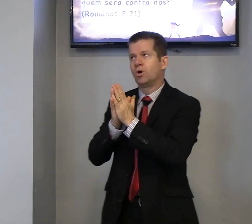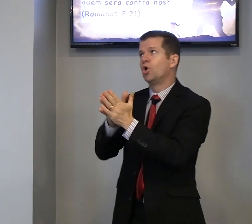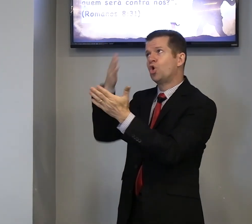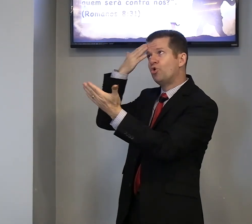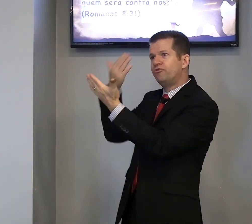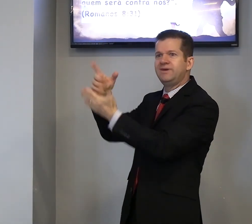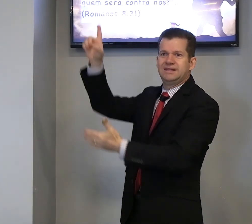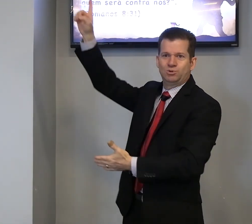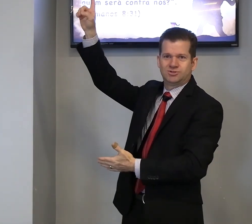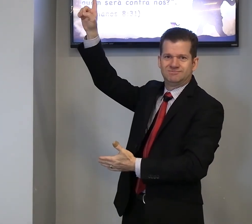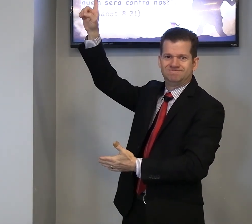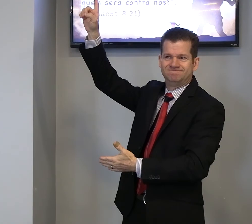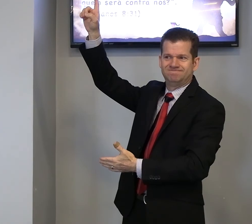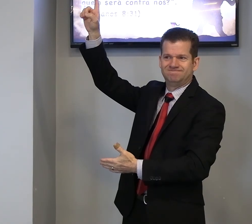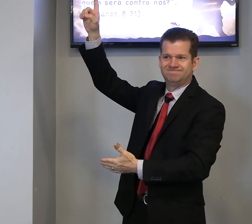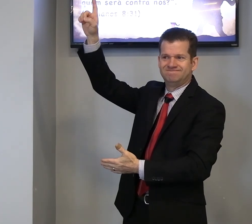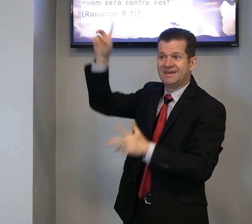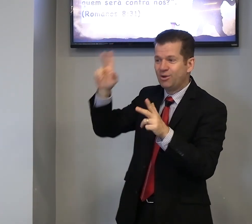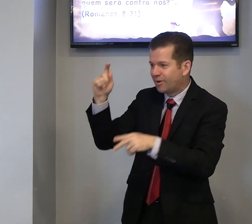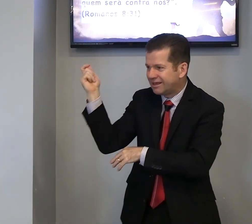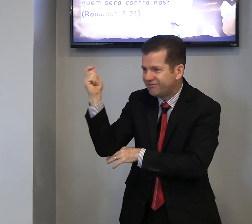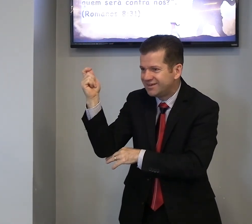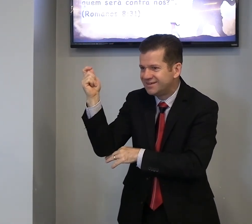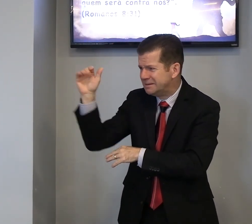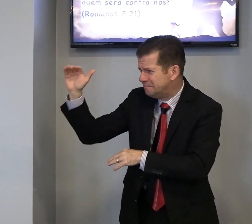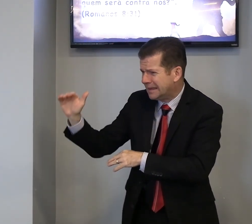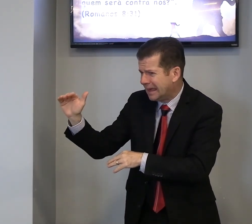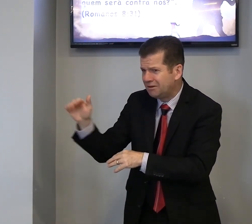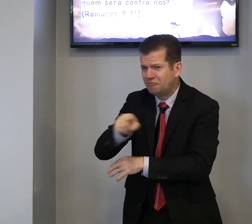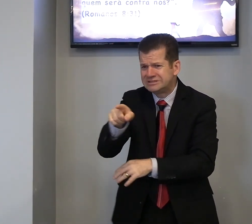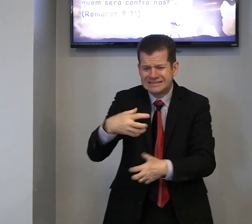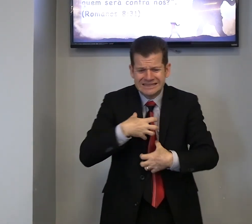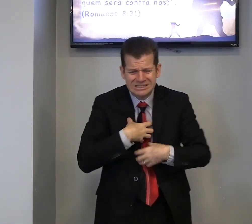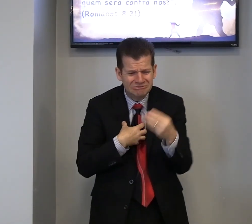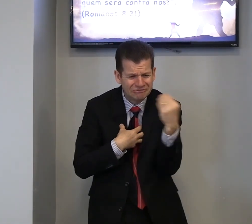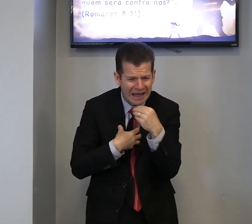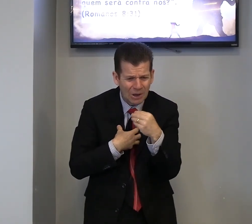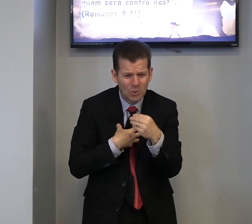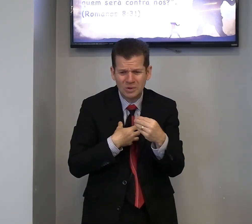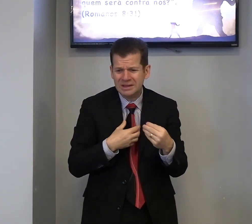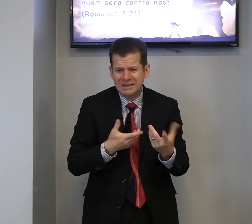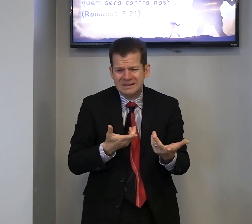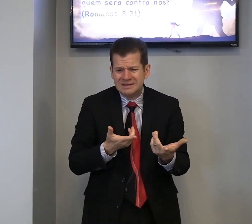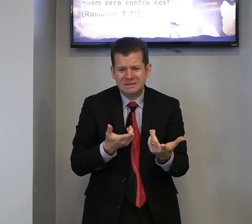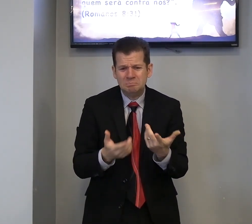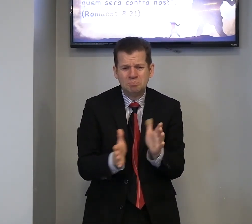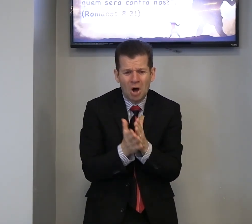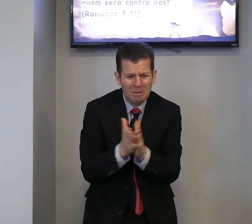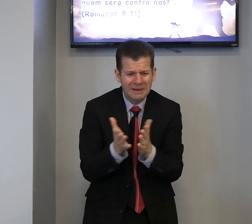confie em Deus, igual Davi, pequeno, você sente fraco, pobre,